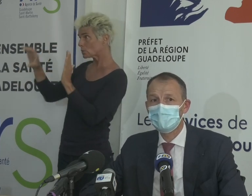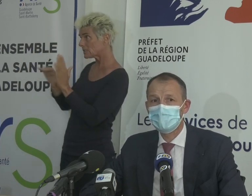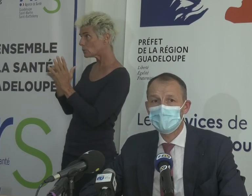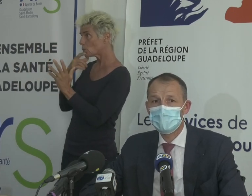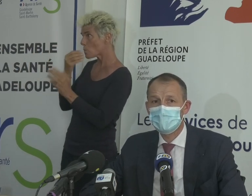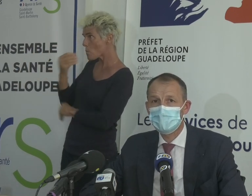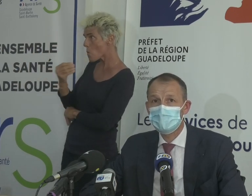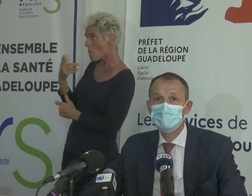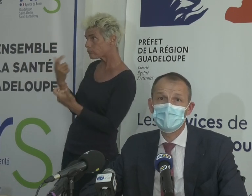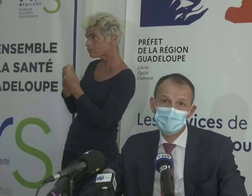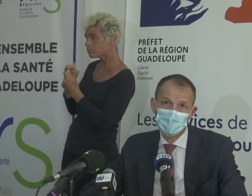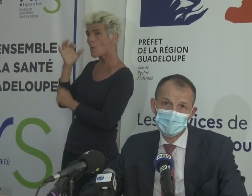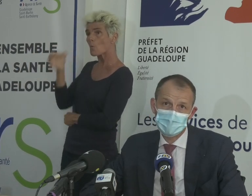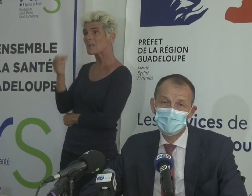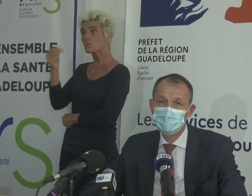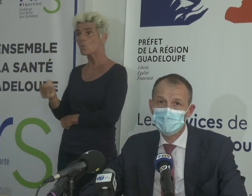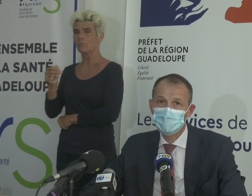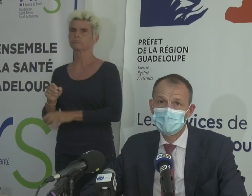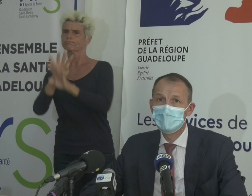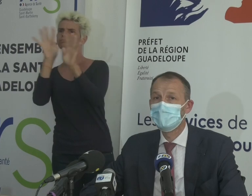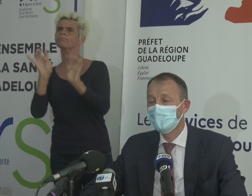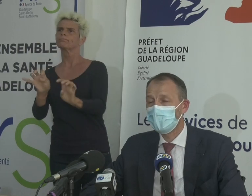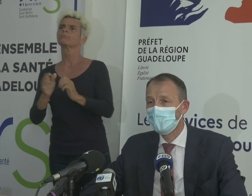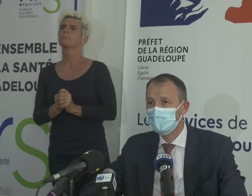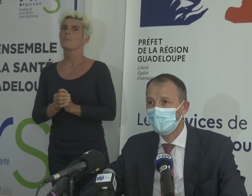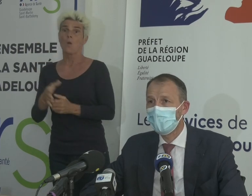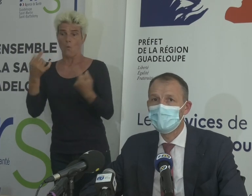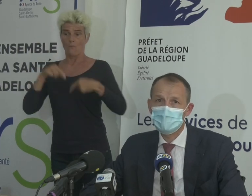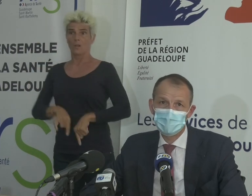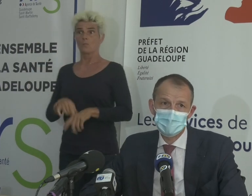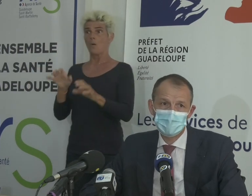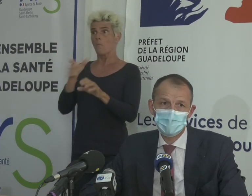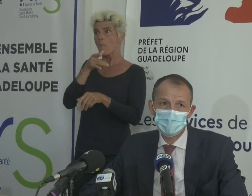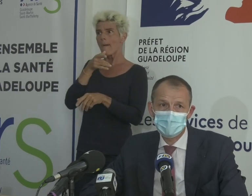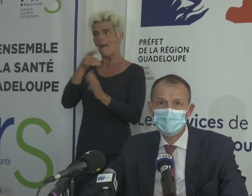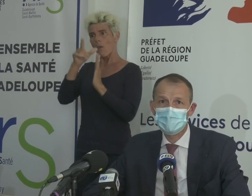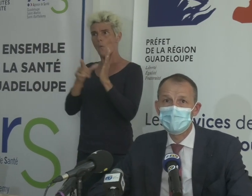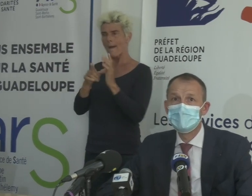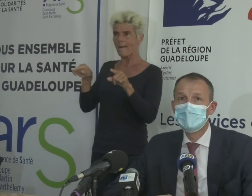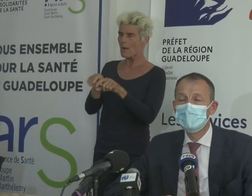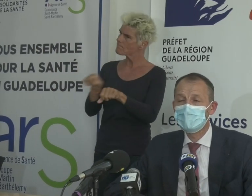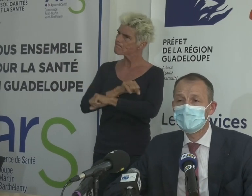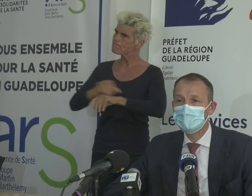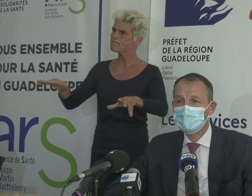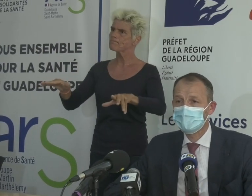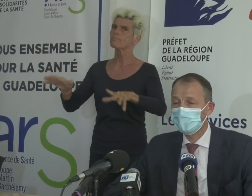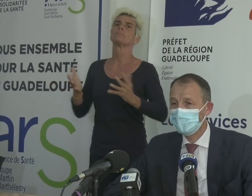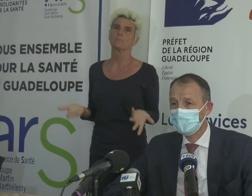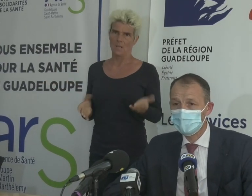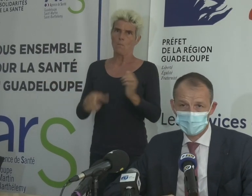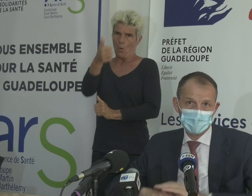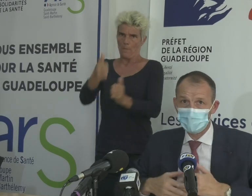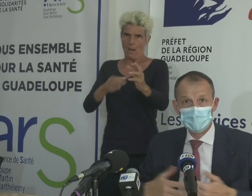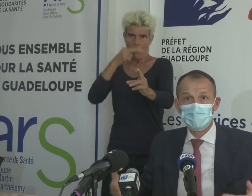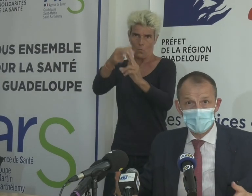Donc tant qu'on n'a pas les résultats du Conseil constitutionnel, le gouvernement ne peut pas proposer la promulgation au président de la République. Donc ça, c'est la